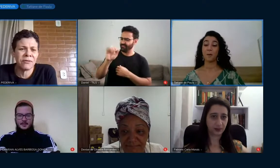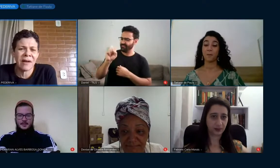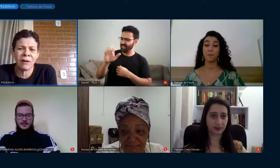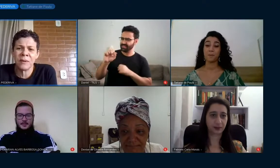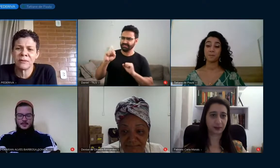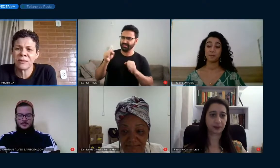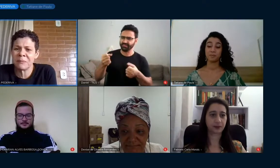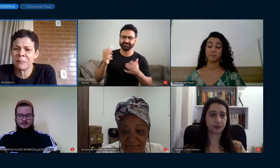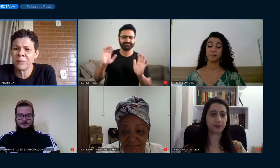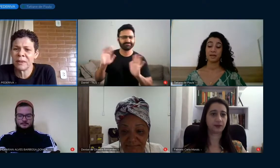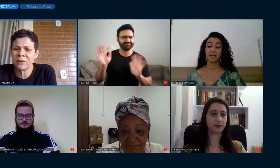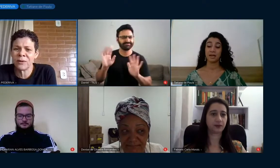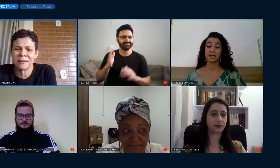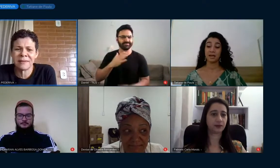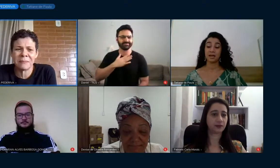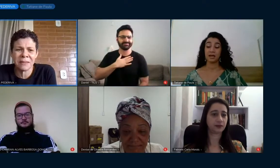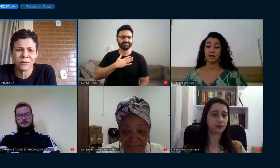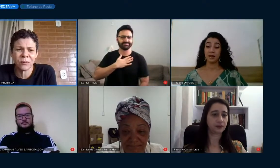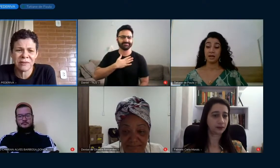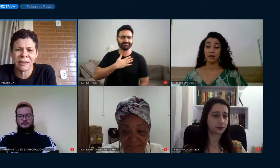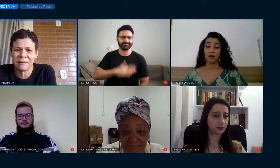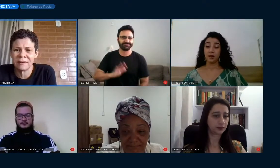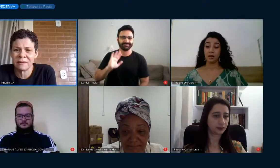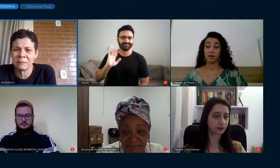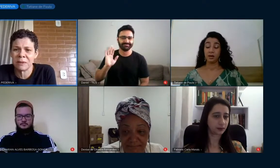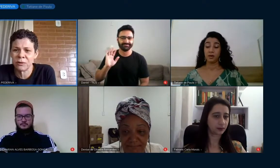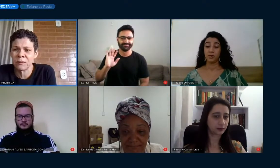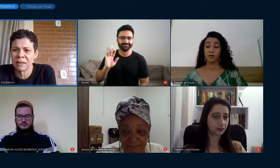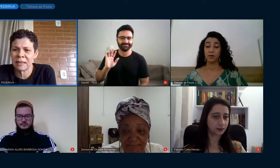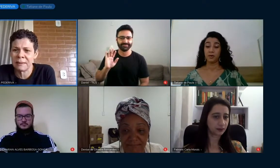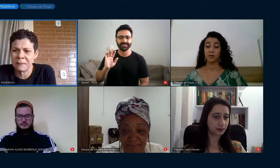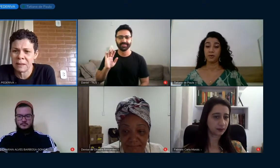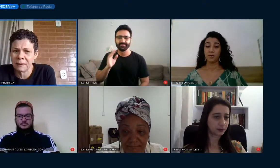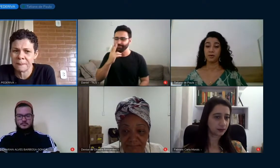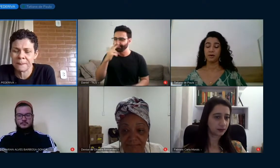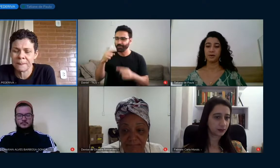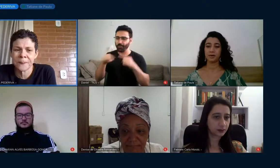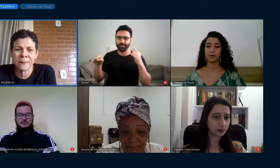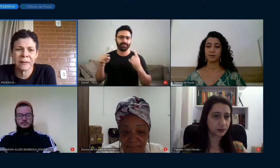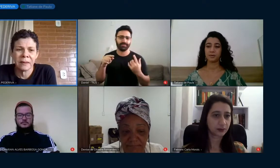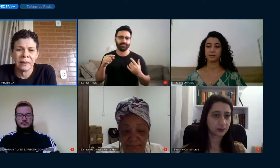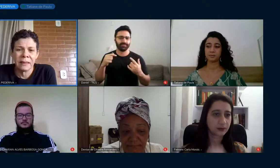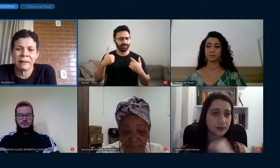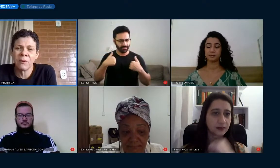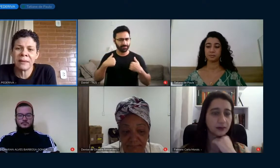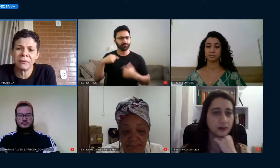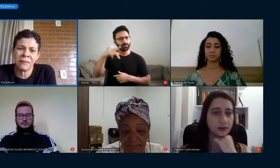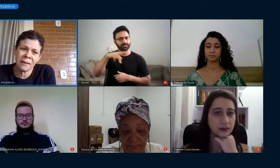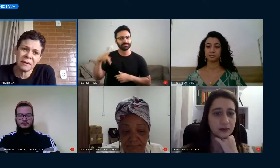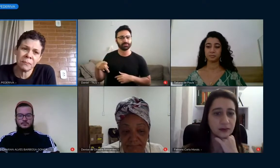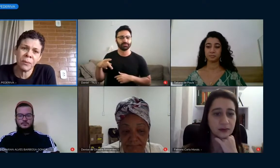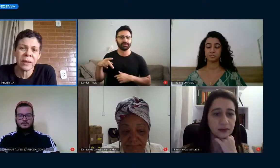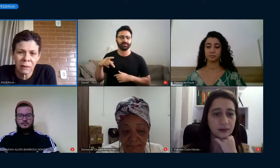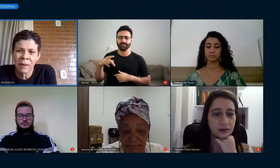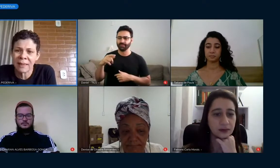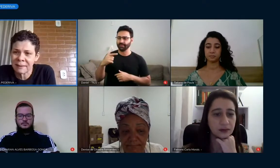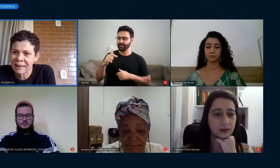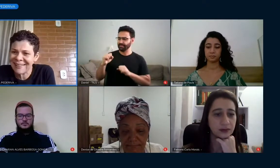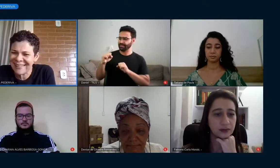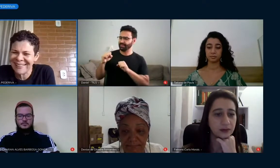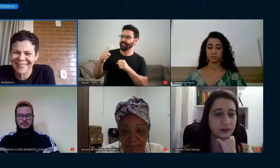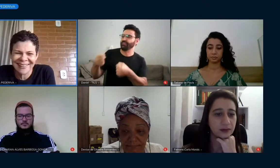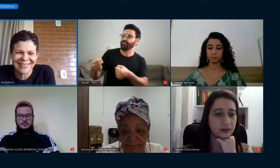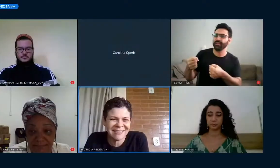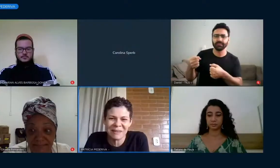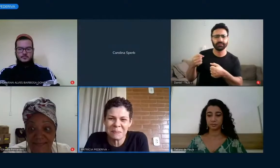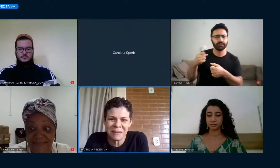E eu falo isso também porque nós também somos ciência, também somos academia. Não há defesa, por que não